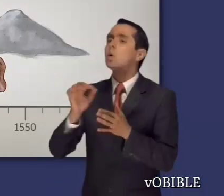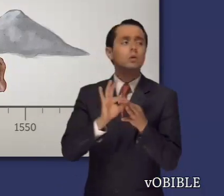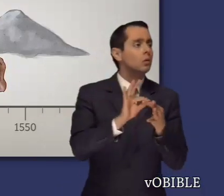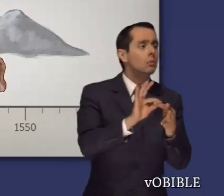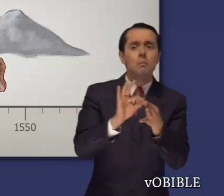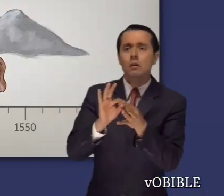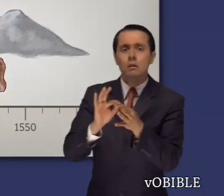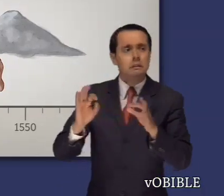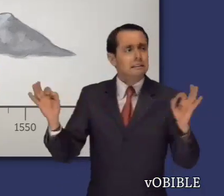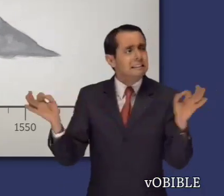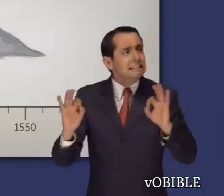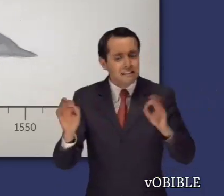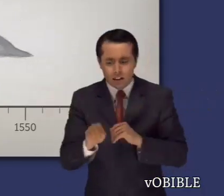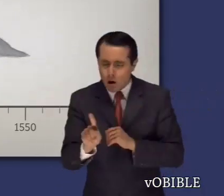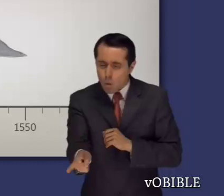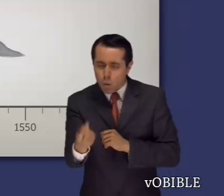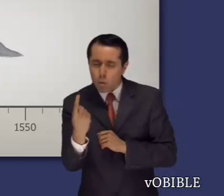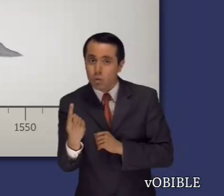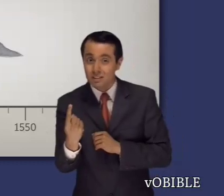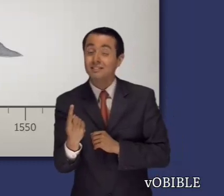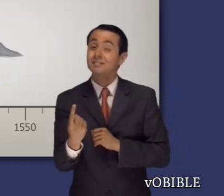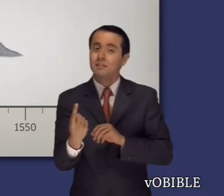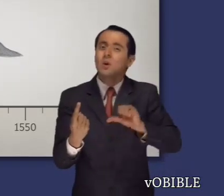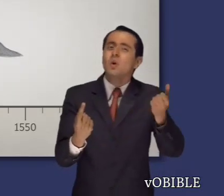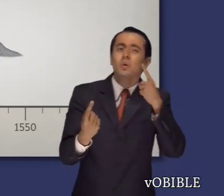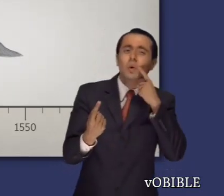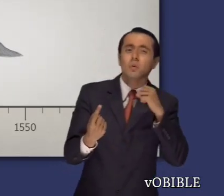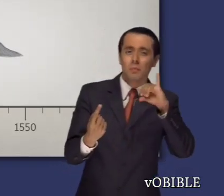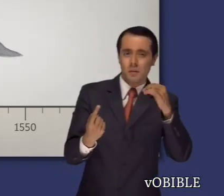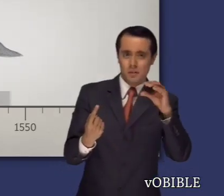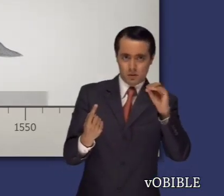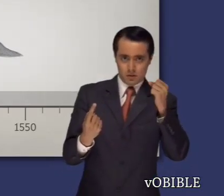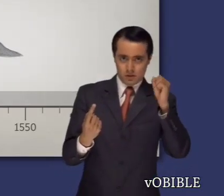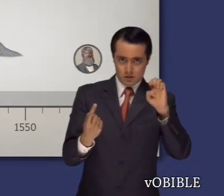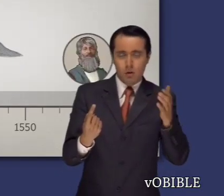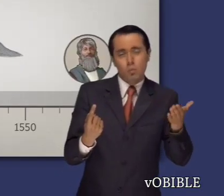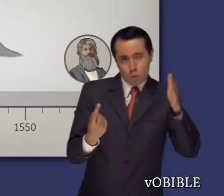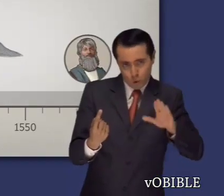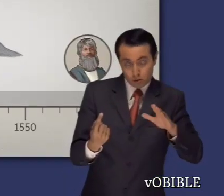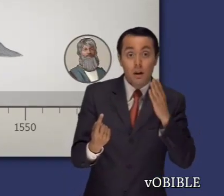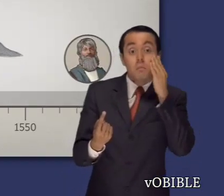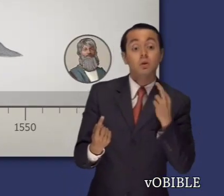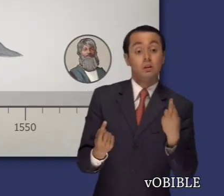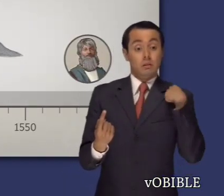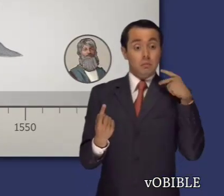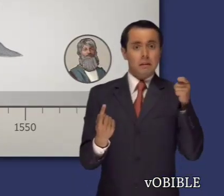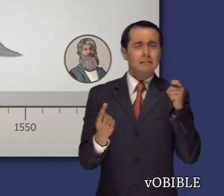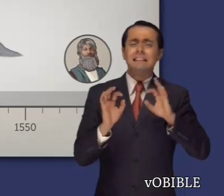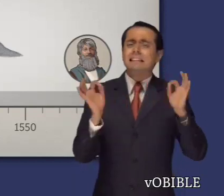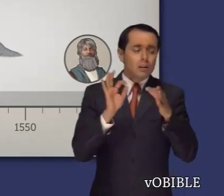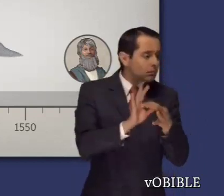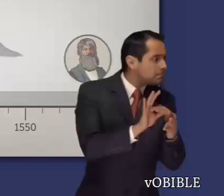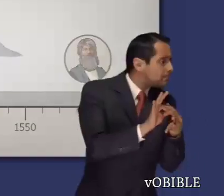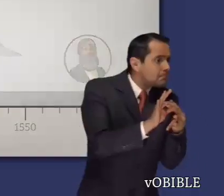Por lo tanto, esto debió ocurrir después de la muerte de José, un hombre fiel, pero antes de que Moisés llegara